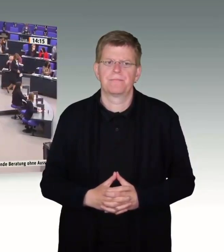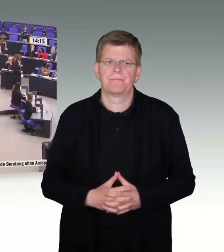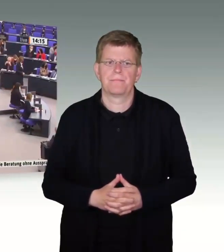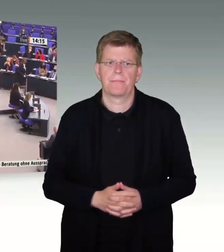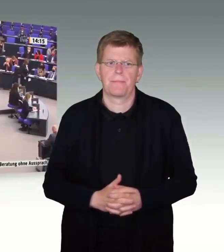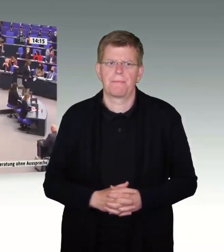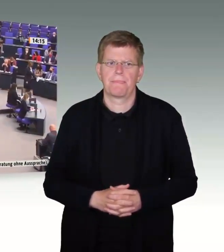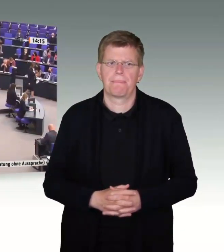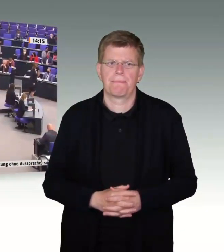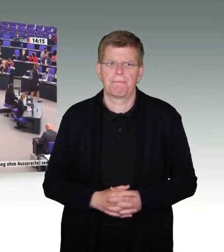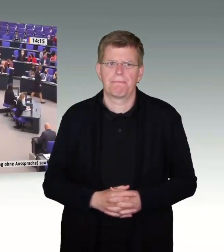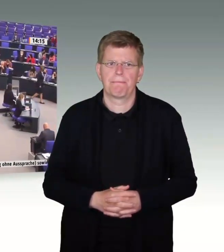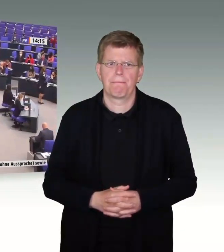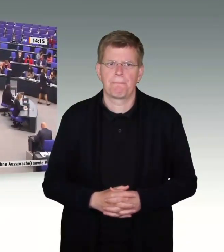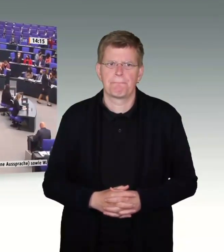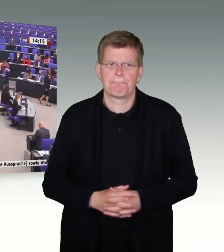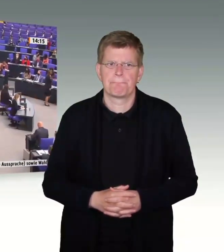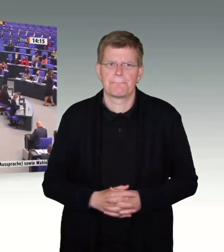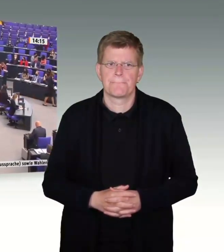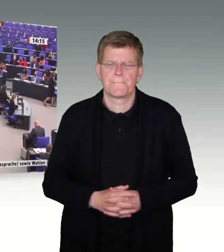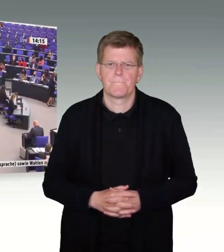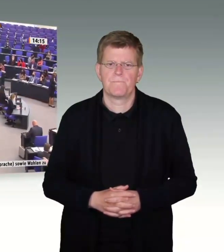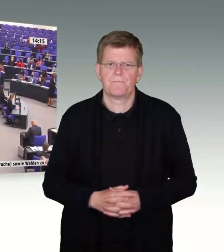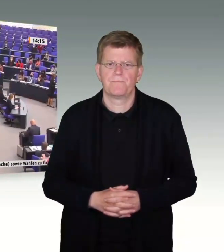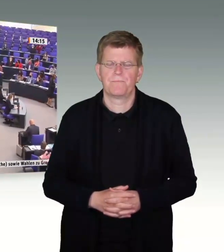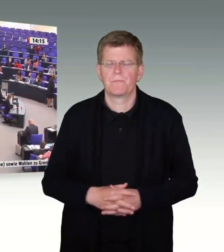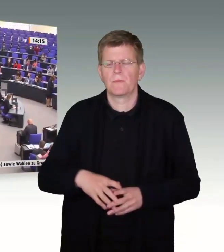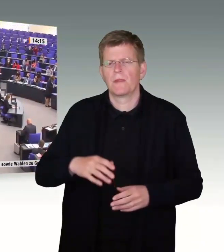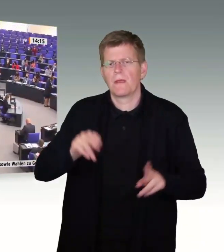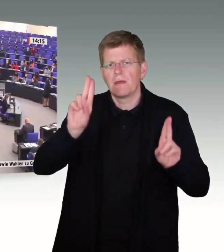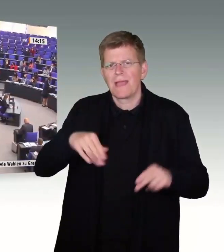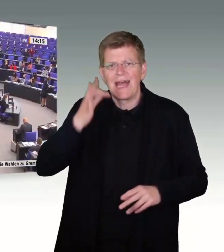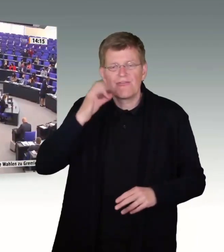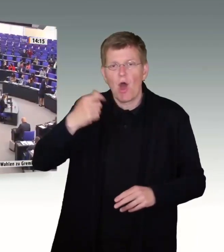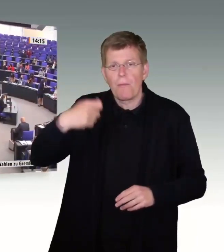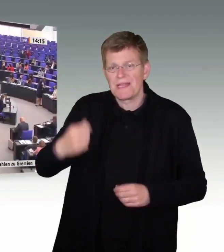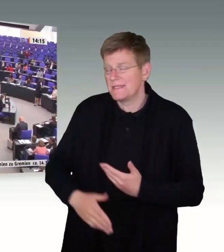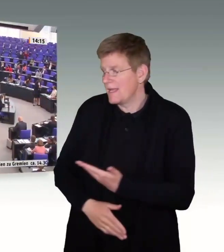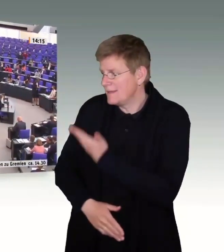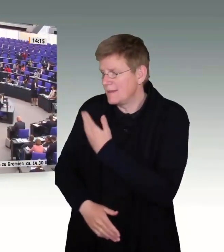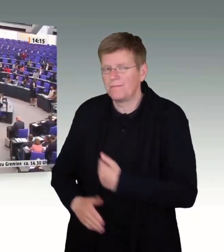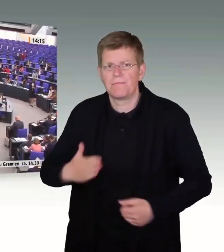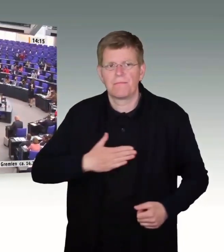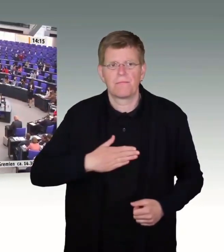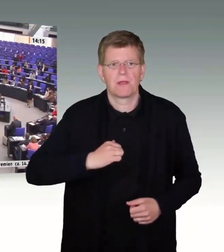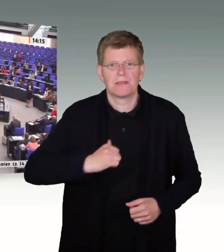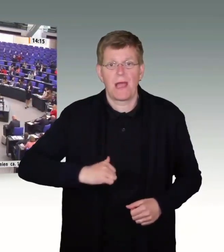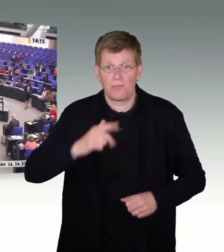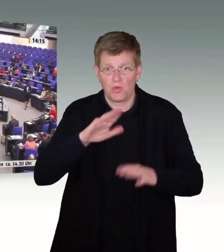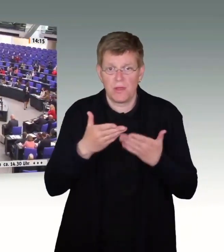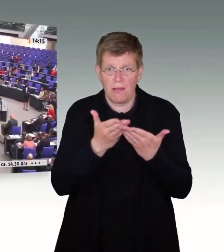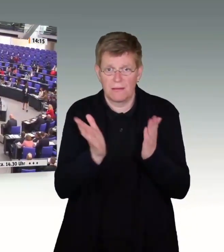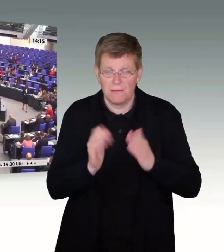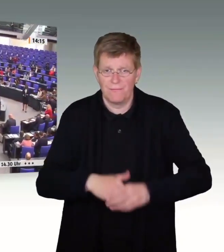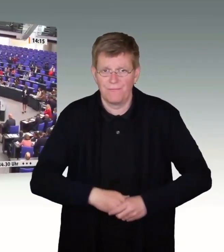Sehr geehrte Frau Präsidentin! Meine geschätzten Damen und Herren! Ich zitiere. Wut! Ich habe